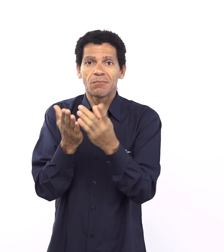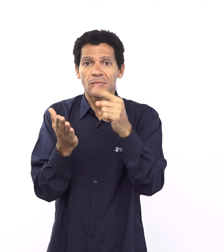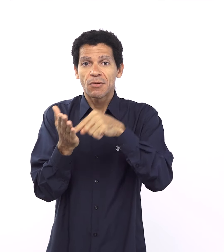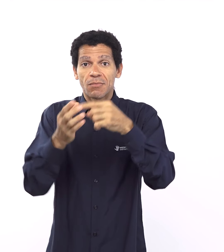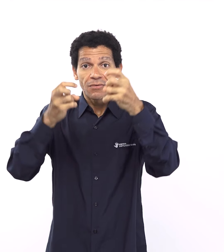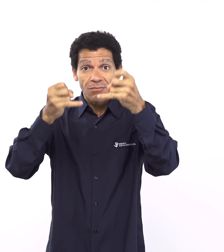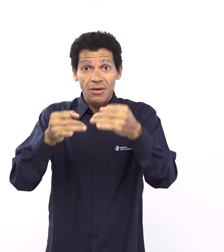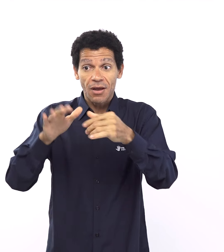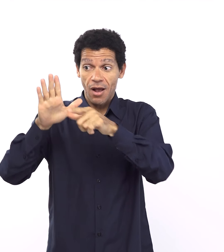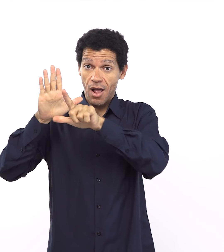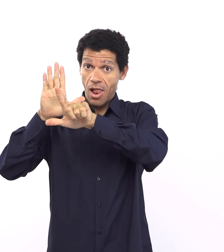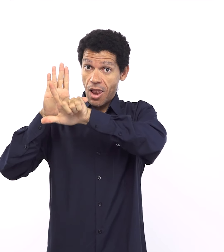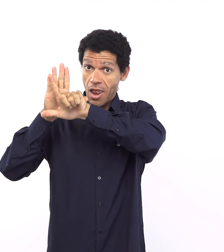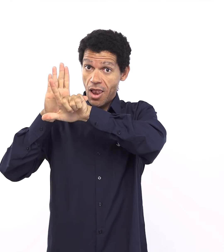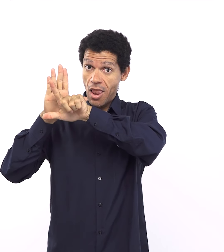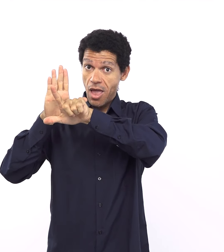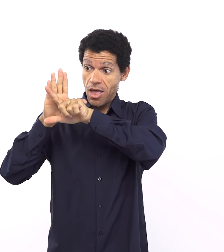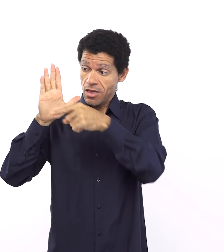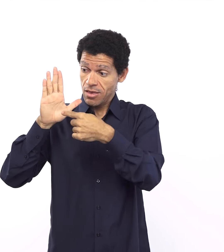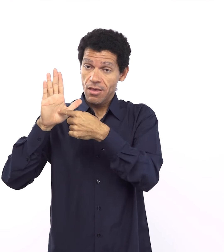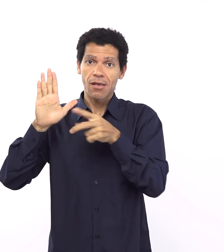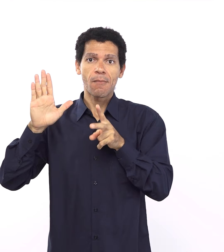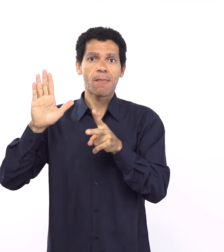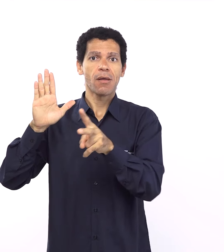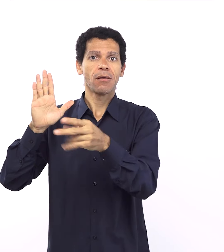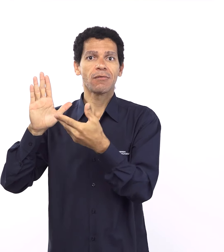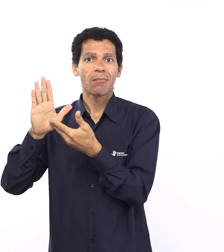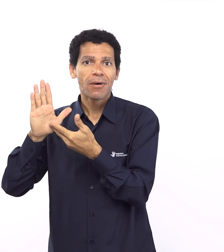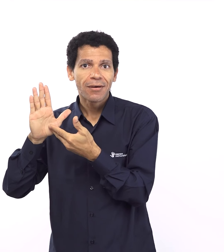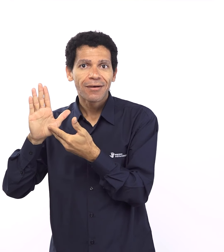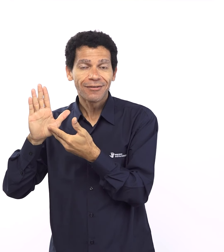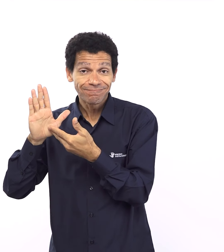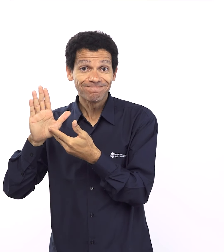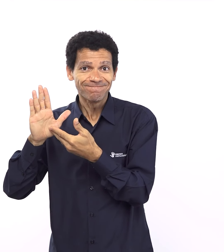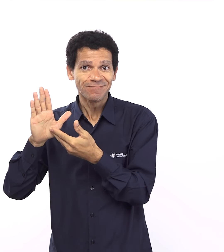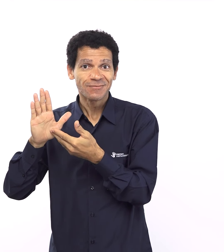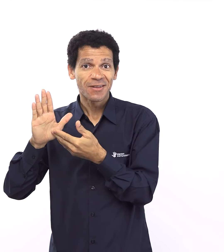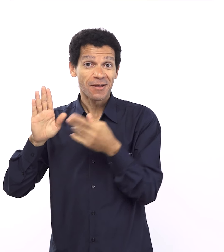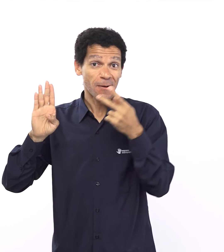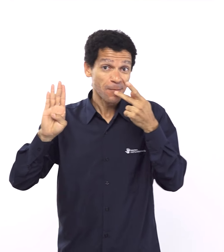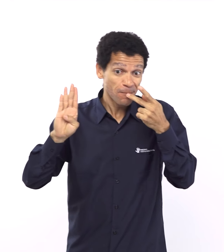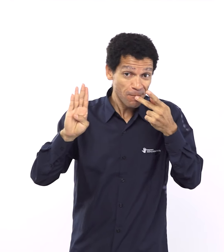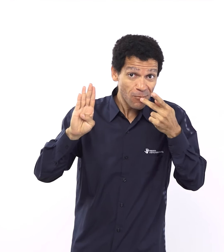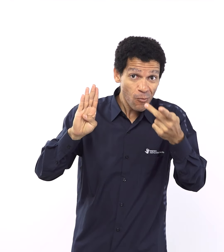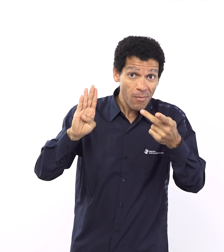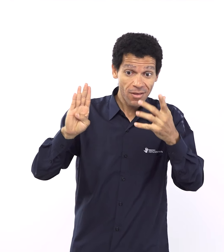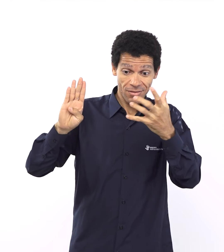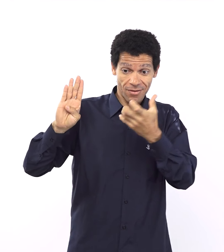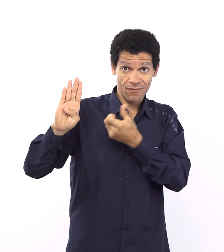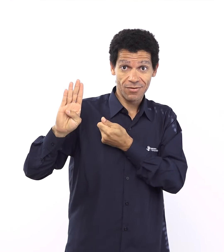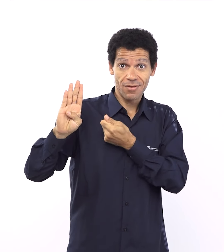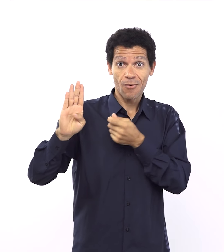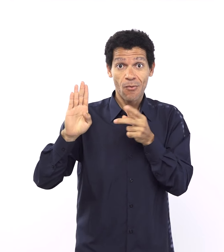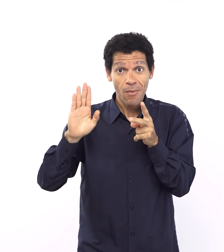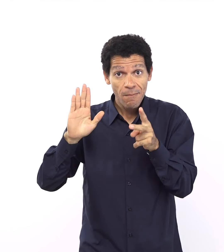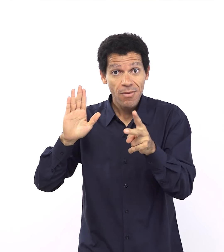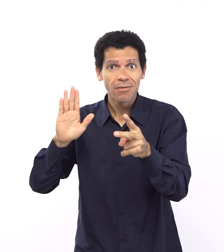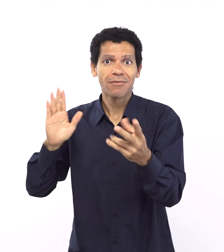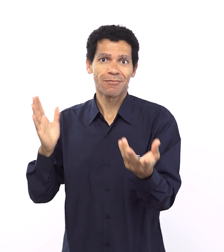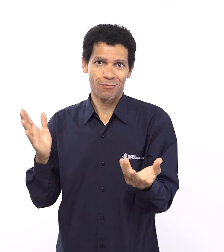elementos comuns as duas por exemplo o mesmo Deus a mesma descendência a mesma lei talvez para muitos